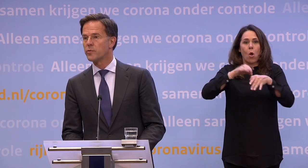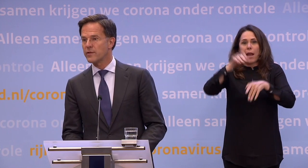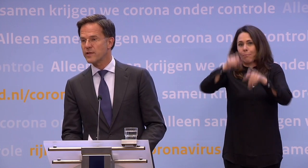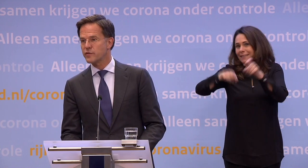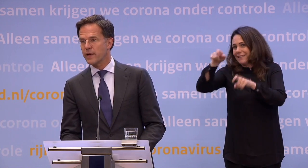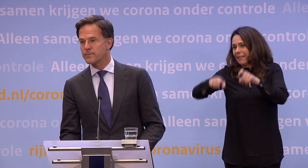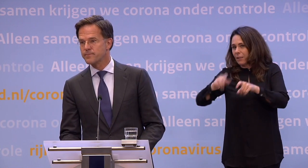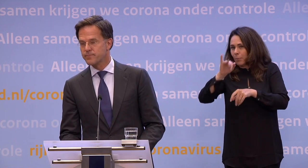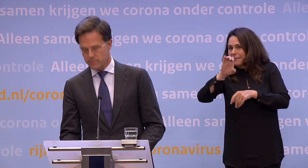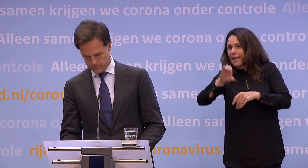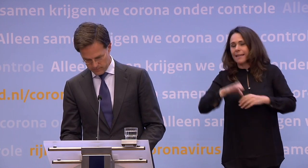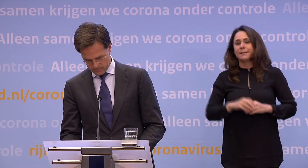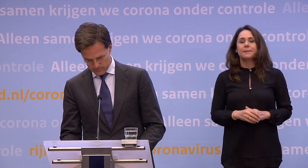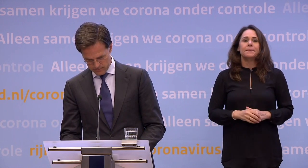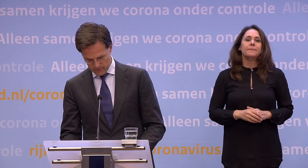op de intensive care.